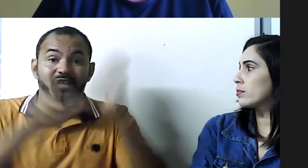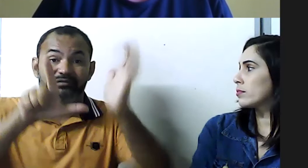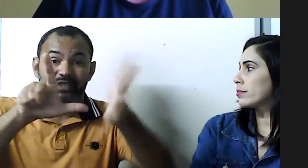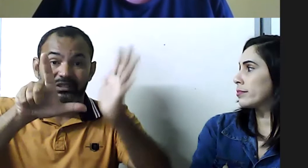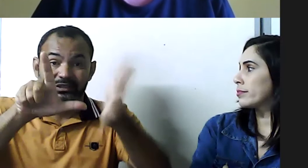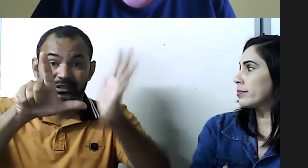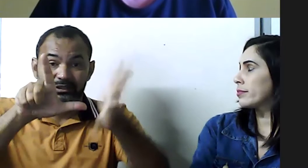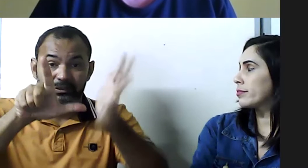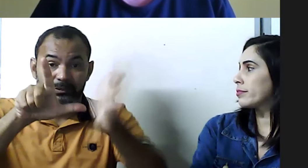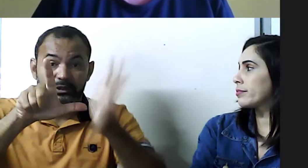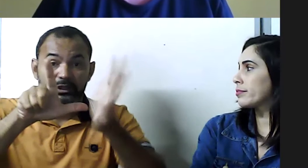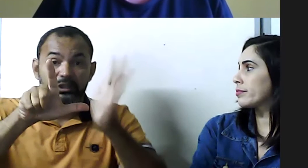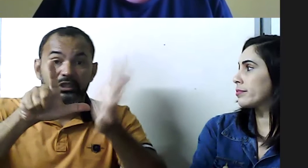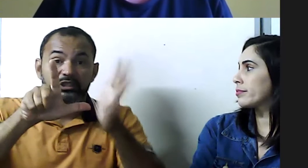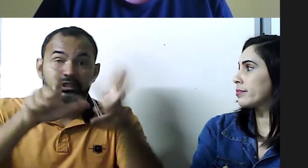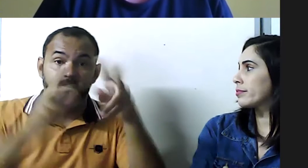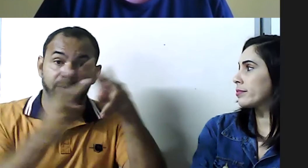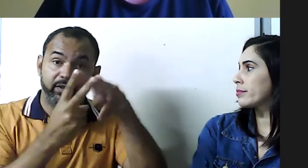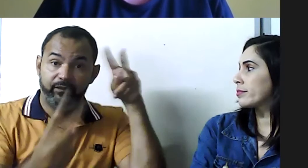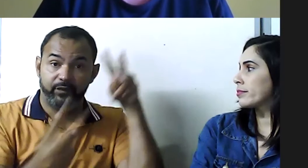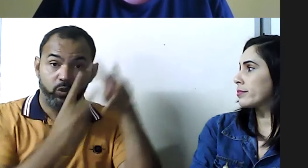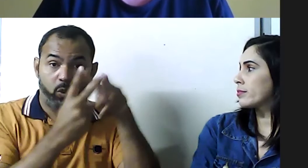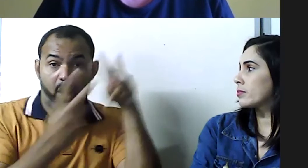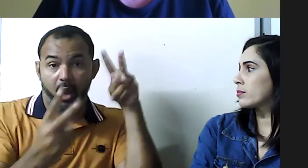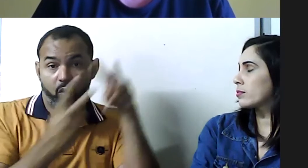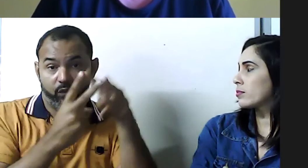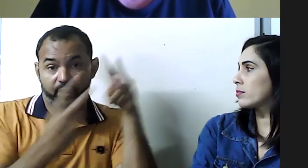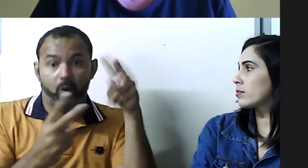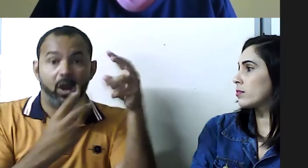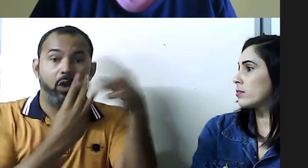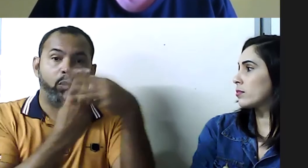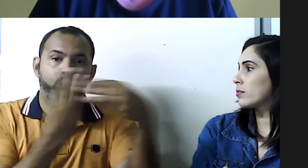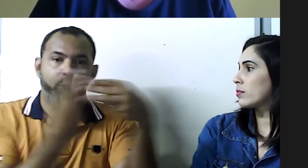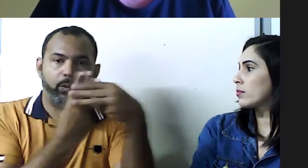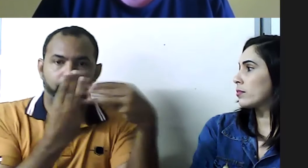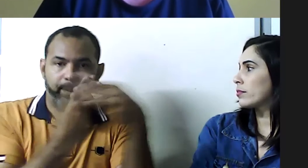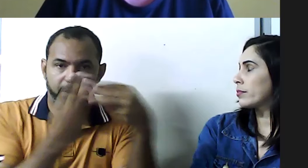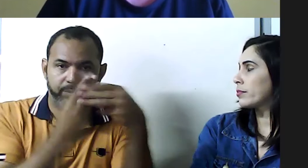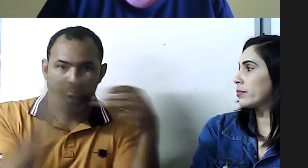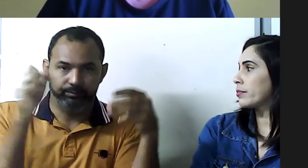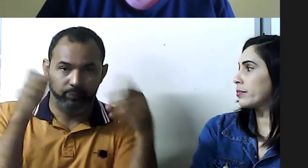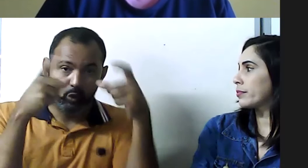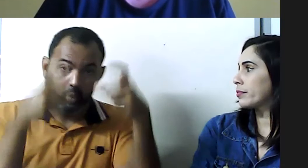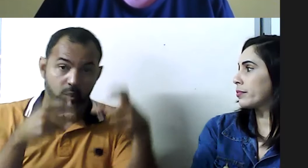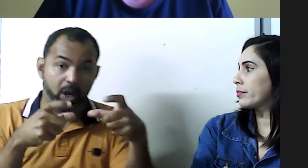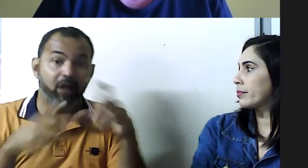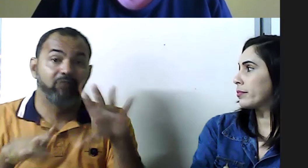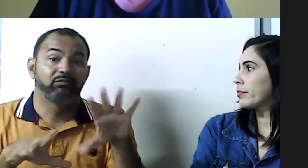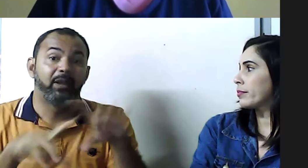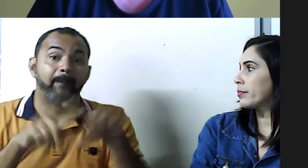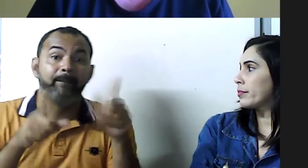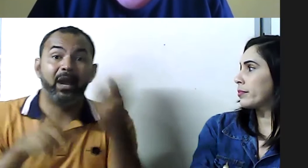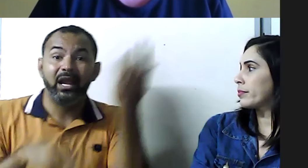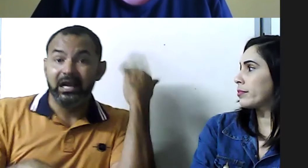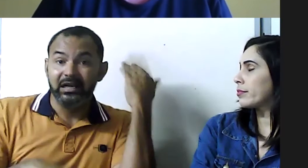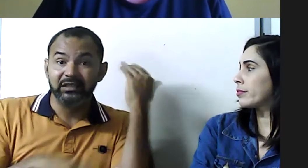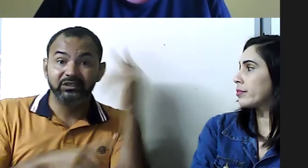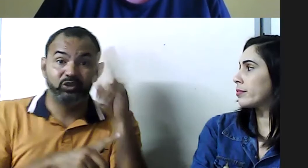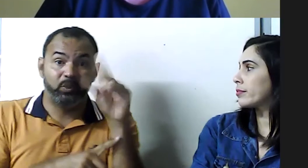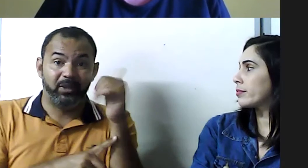tinha muita dificuldade da questão do, aí houve a Letras Libras através de distância na UFPB,